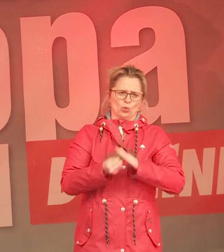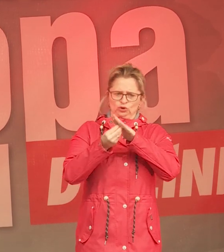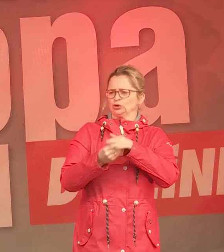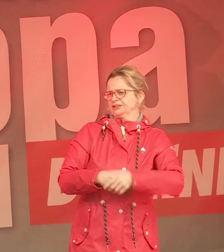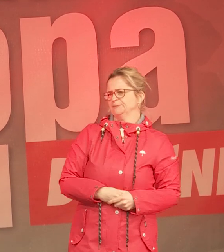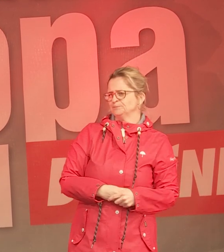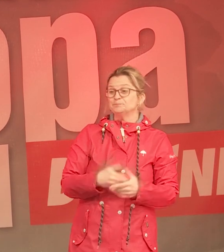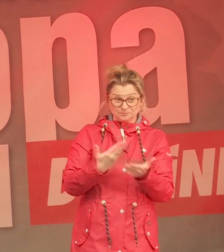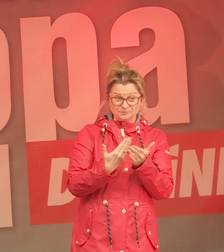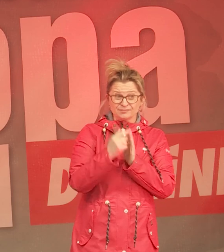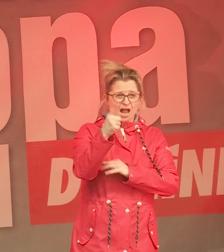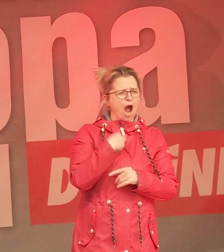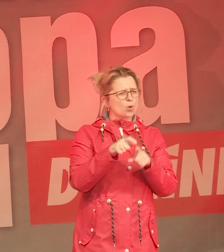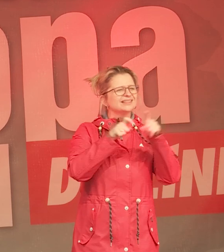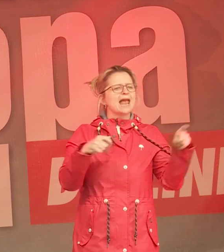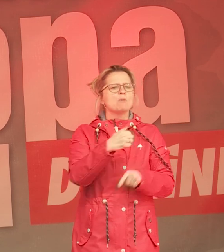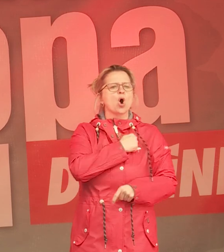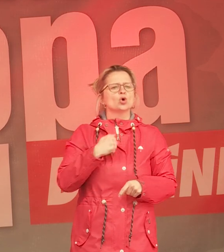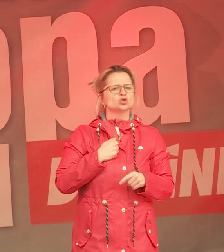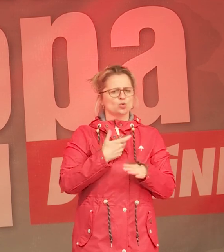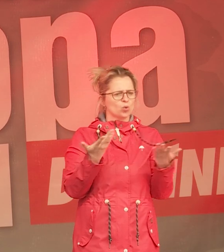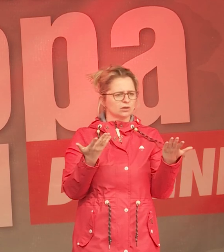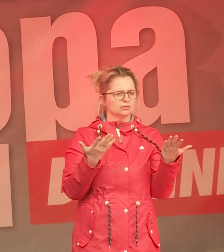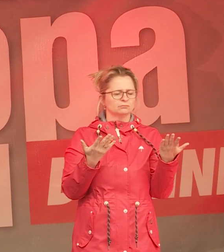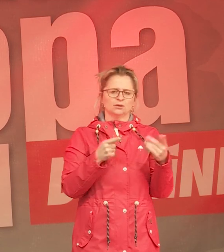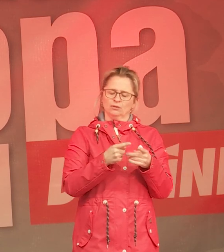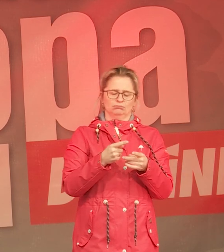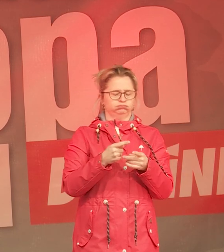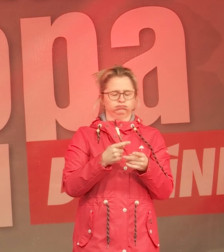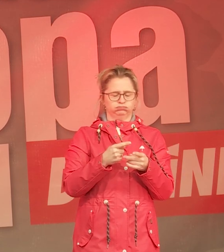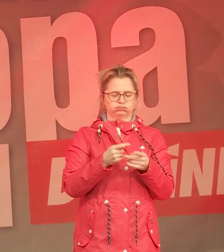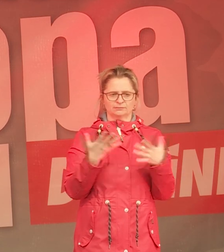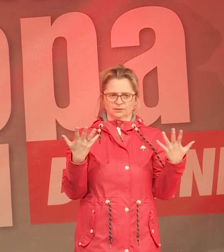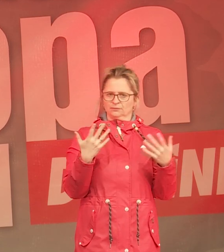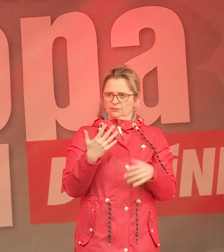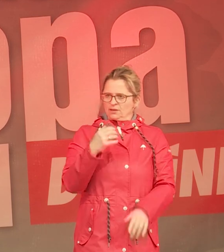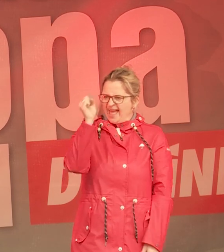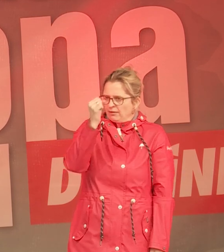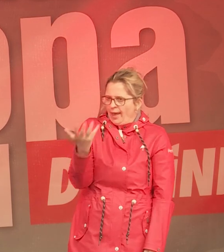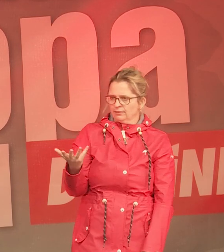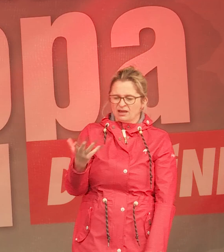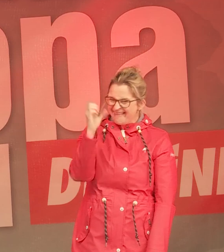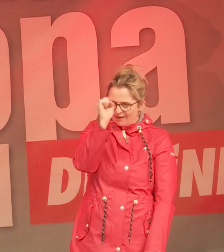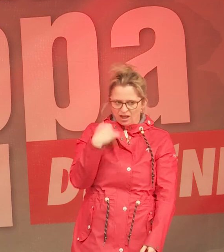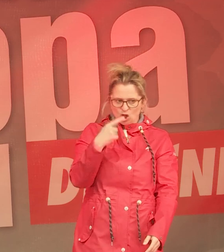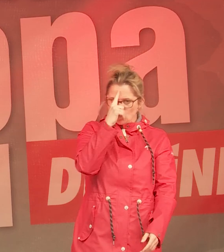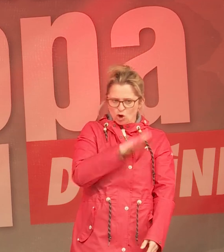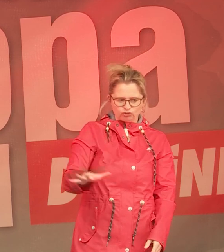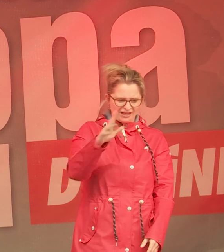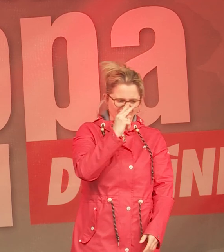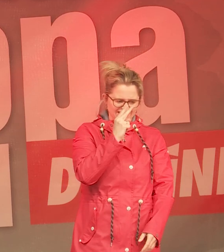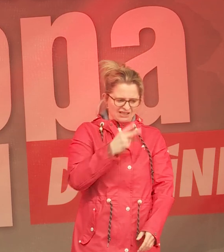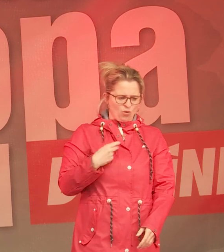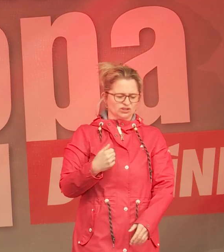Und gerade bei der Rüstungsfrage ist es doch auch ganz eklatant. Ich meine, das ist doch irre, was wir zurzeit in Deutschland für Rüstung